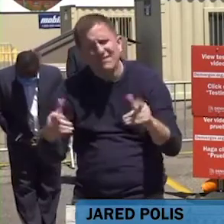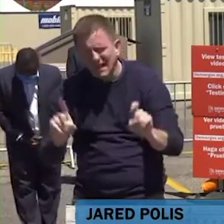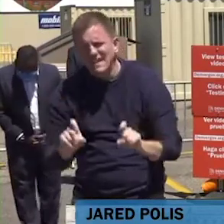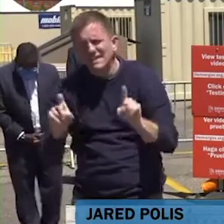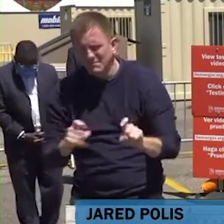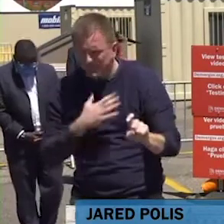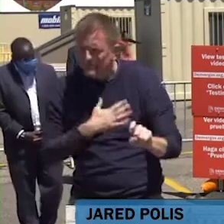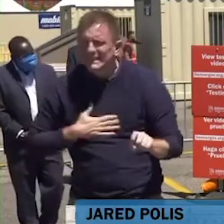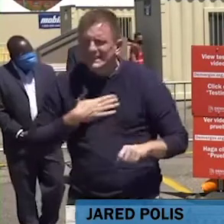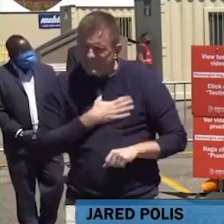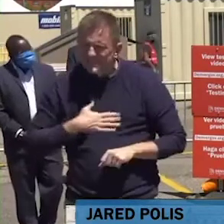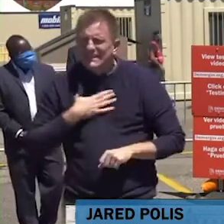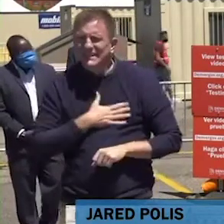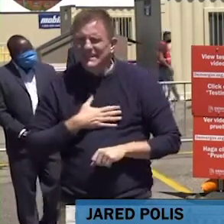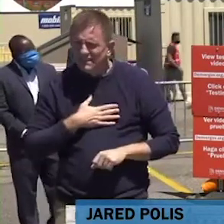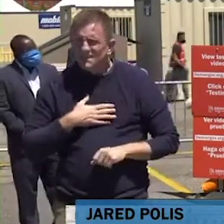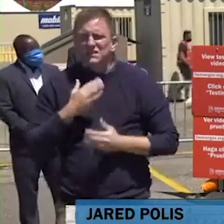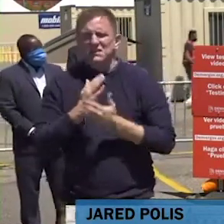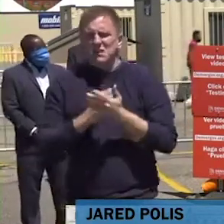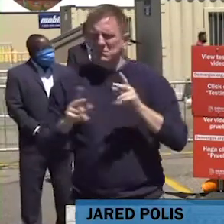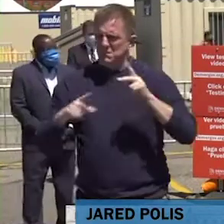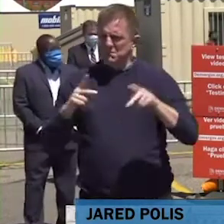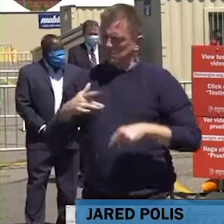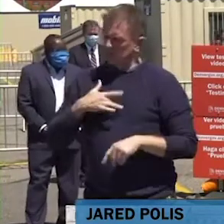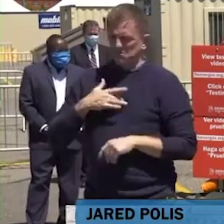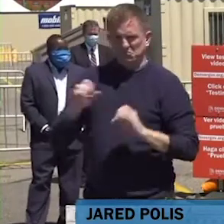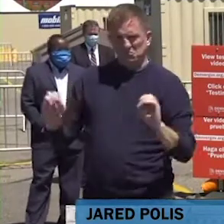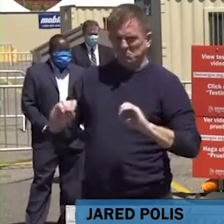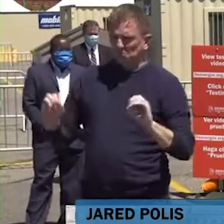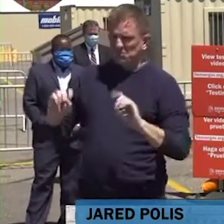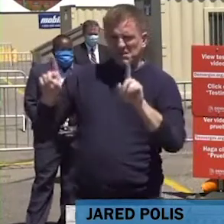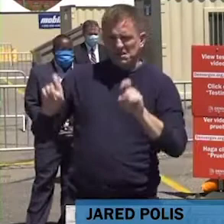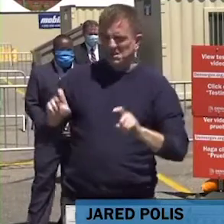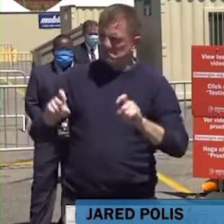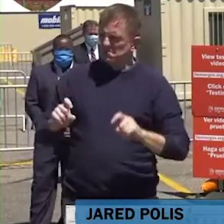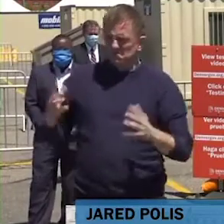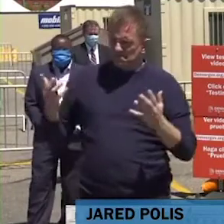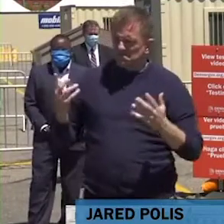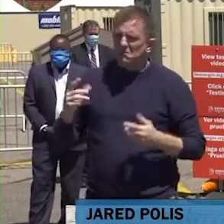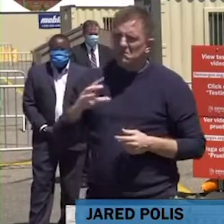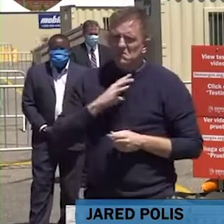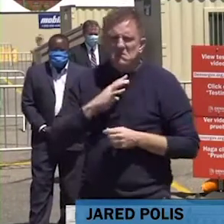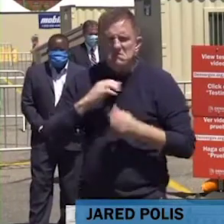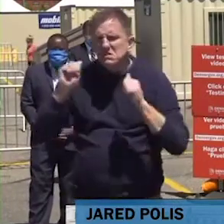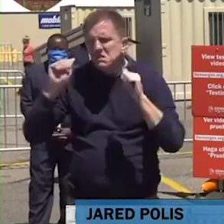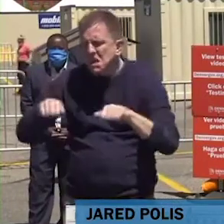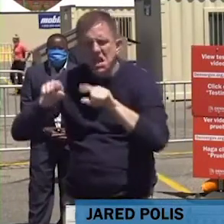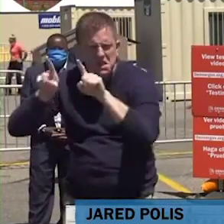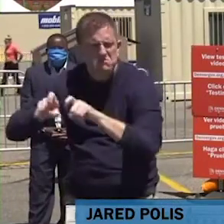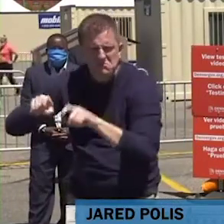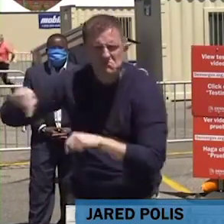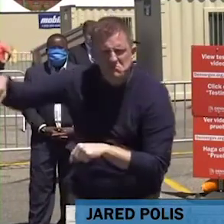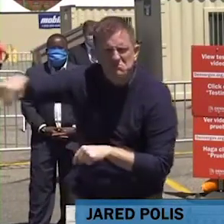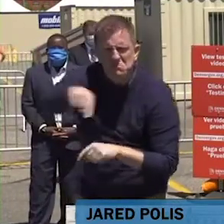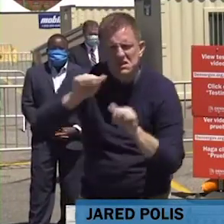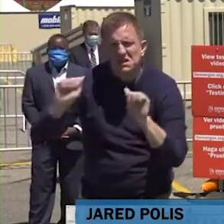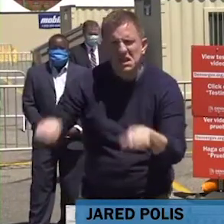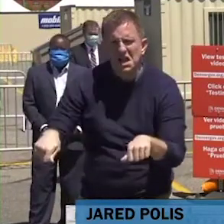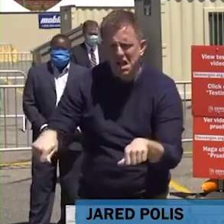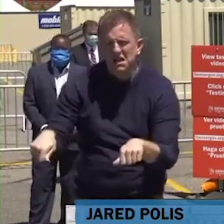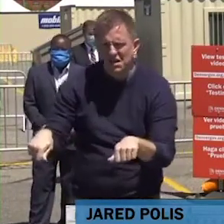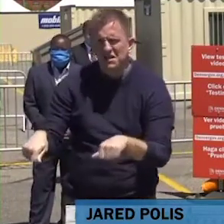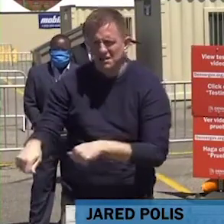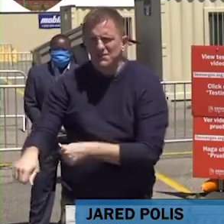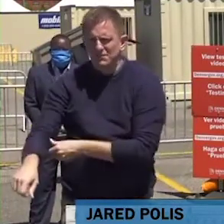hágase la prueba. Se lo debe a usted mismo y especialmente a las personas a su alrededor para saber si es un resfriado o el COVID-19, para